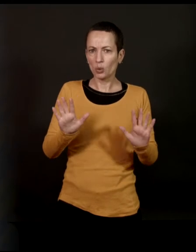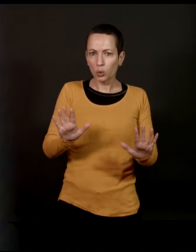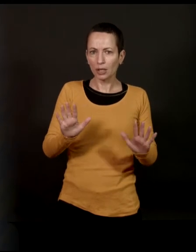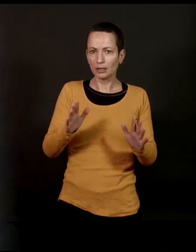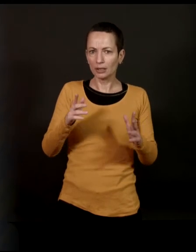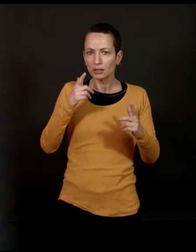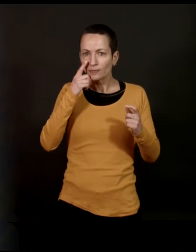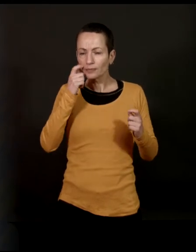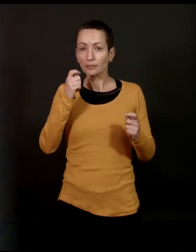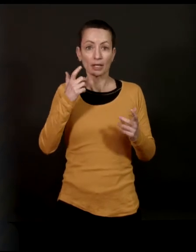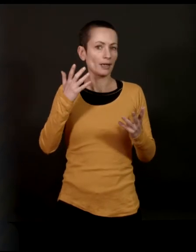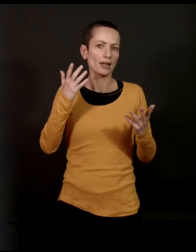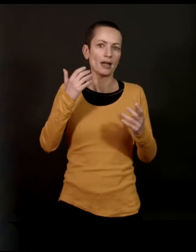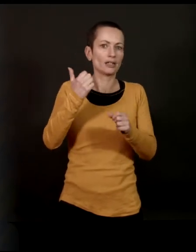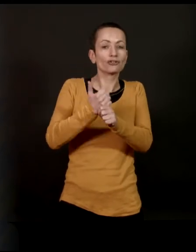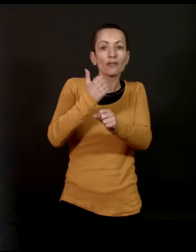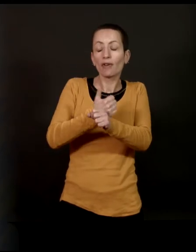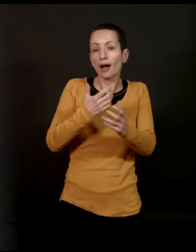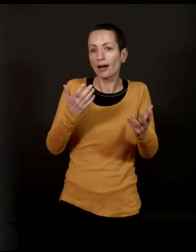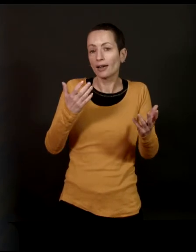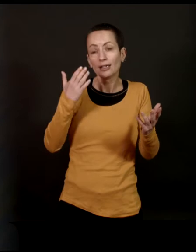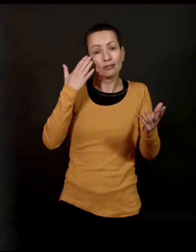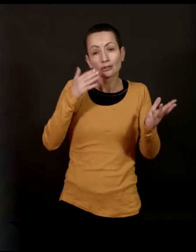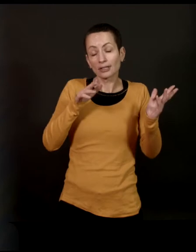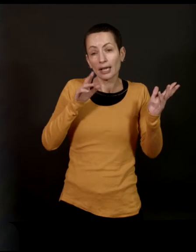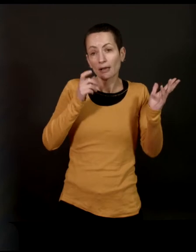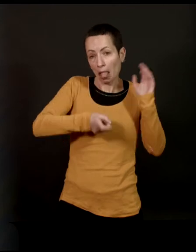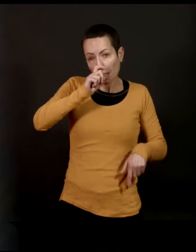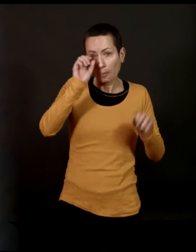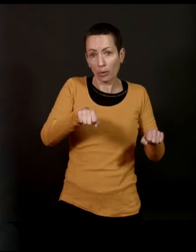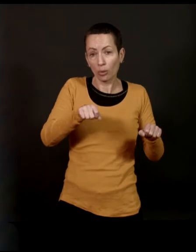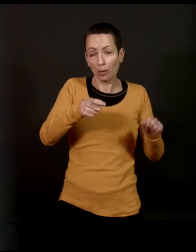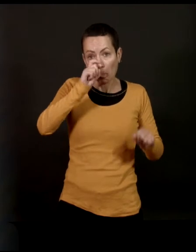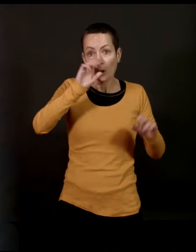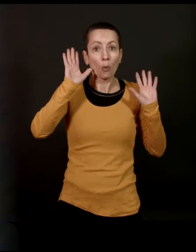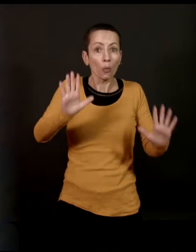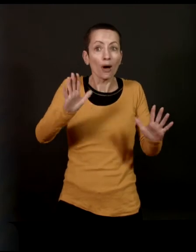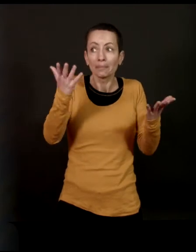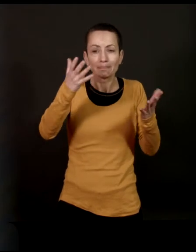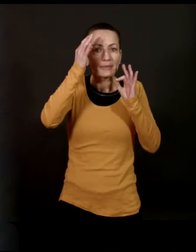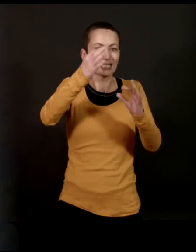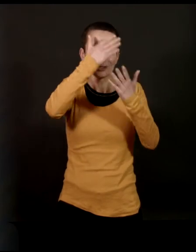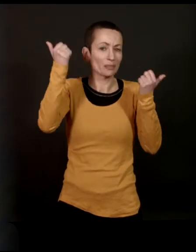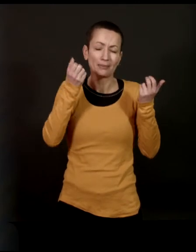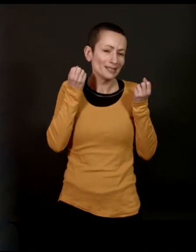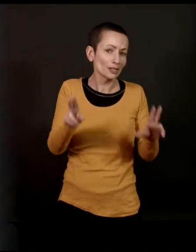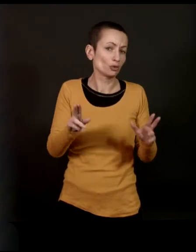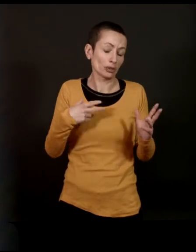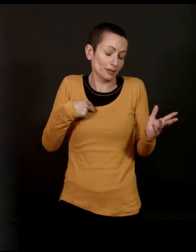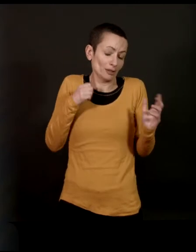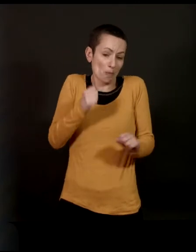avec de plus en plus de précautions. Mais à chaque fois, c'est sûr, je sais que je vais me prendre une porte. ne jamais laquelle, mais c'est sûr et je le comprends très